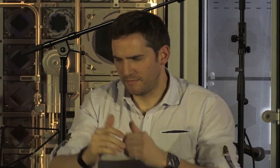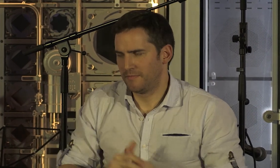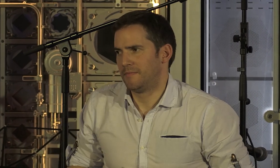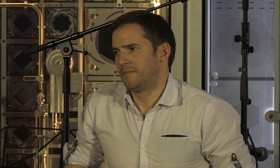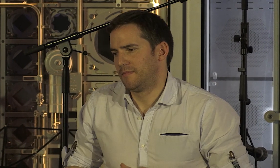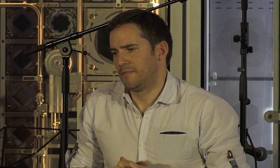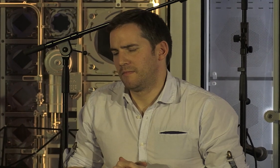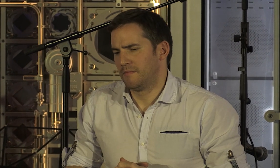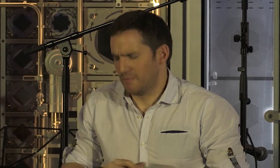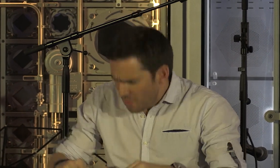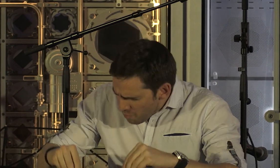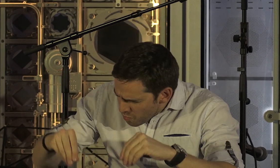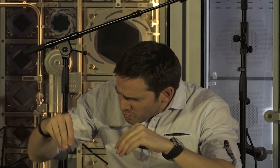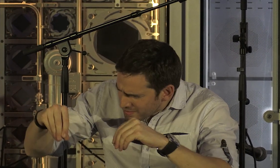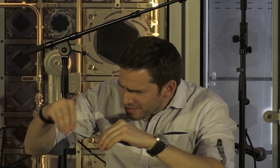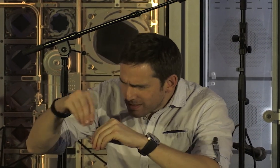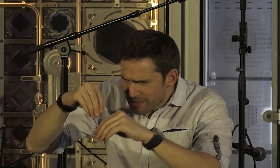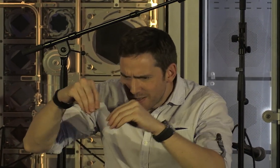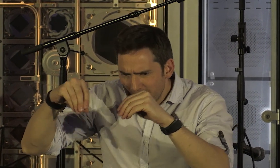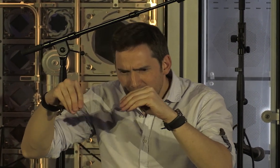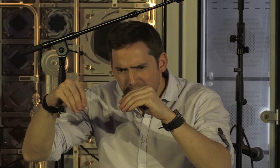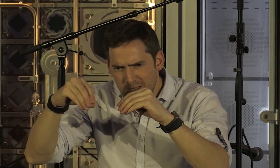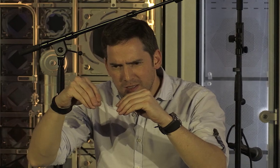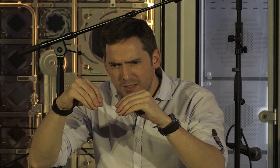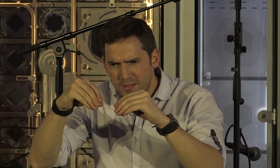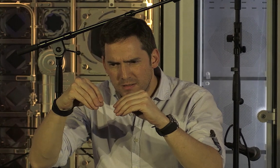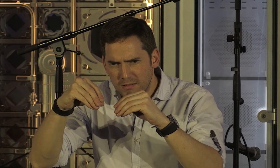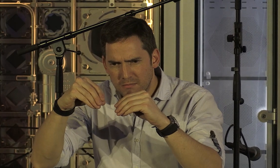Que la poussière de l'homme ne se lie pas trop intimement à la terre.